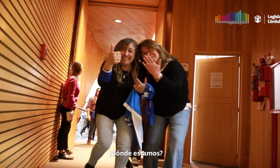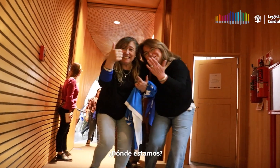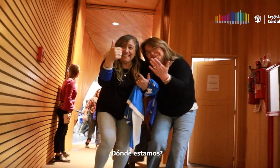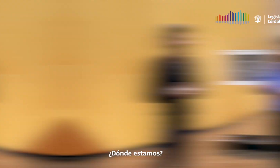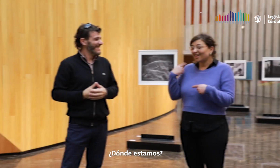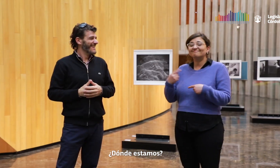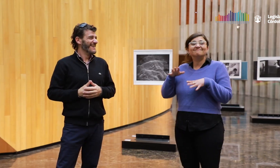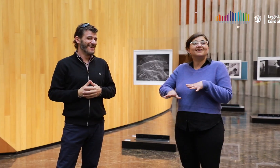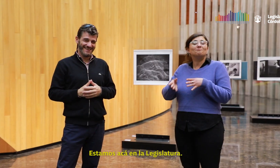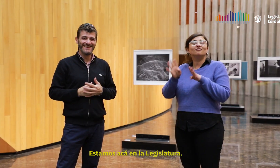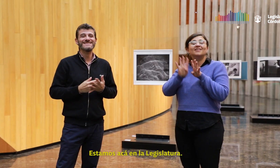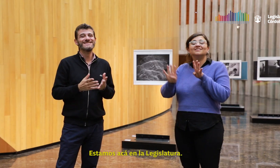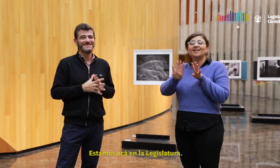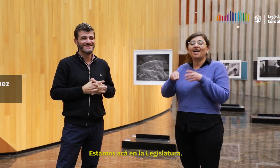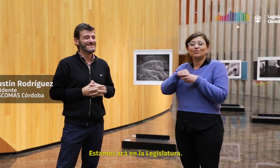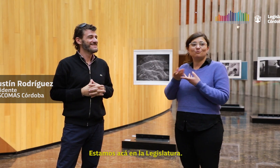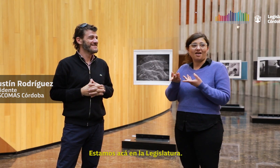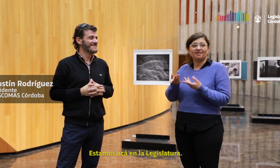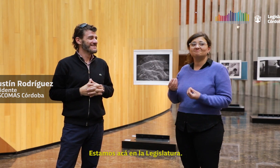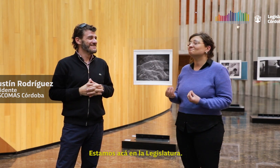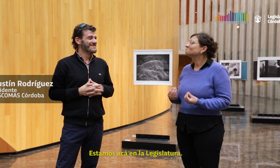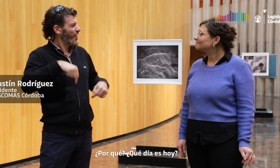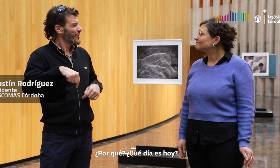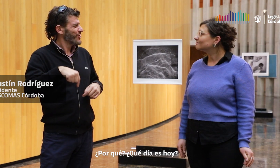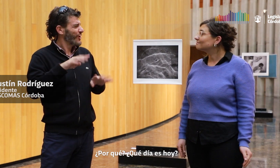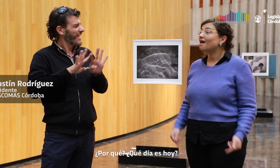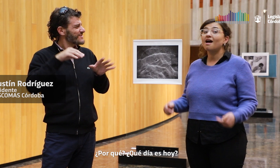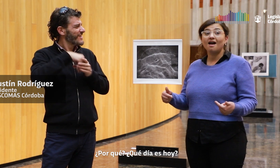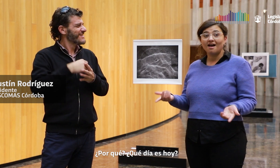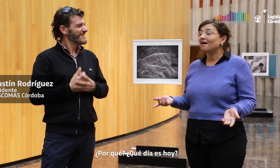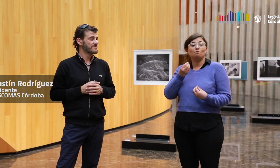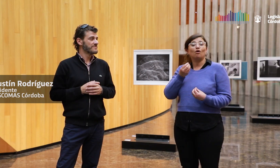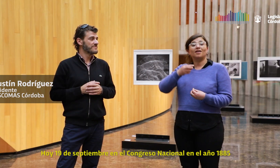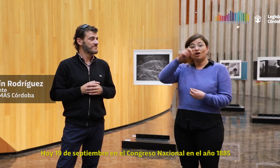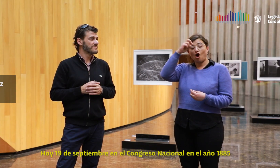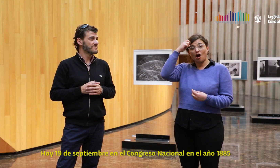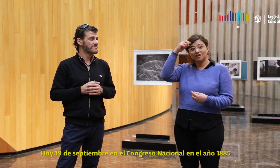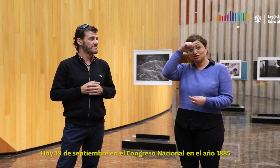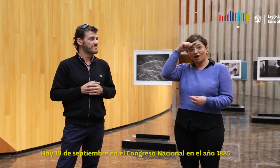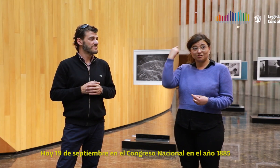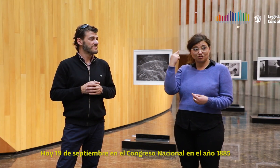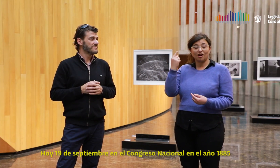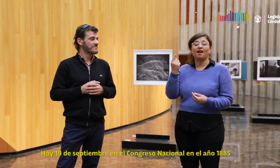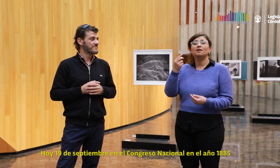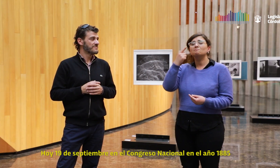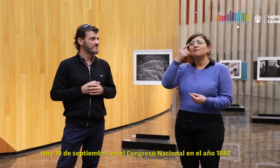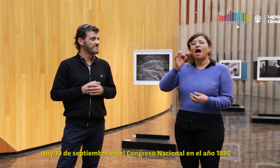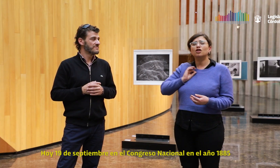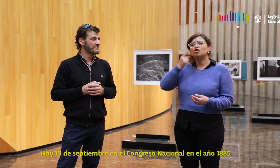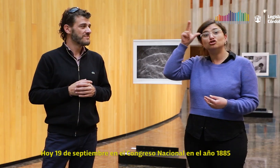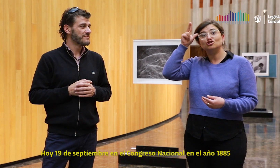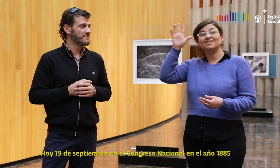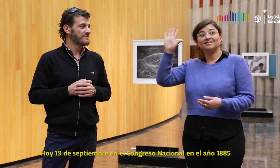¿Dónde estamos? Estamos acá en la legislatura. ¿Por qué? ¿Qué día es hoy? Hoy 19 de septiembre en el Congreso